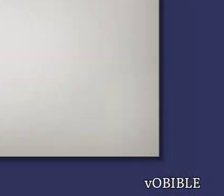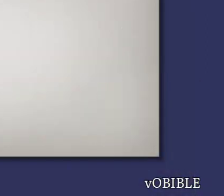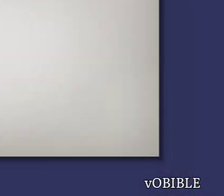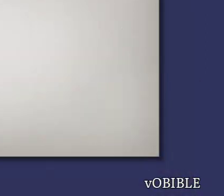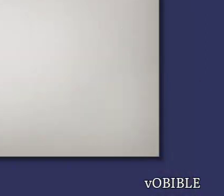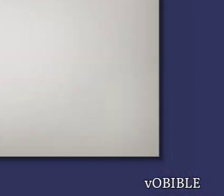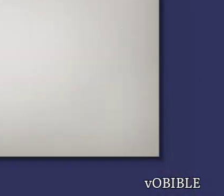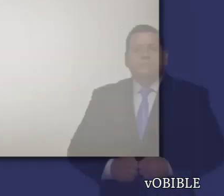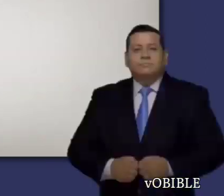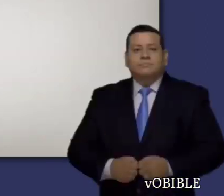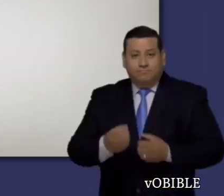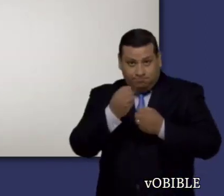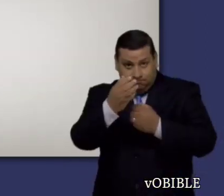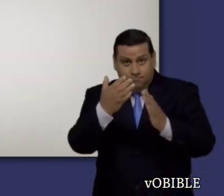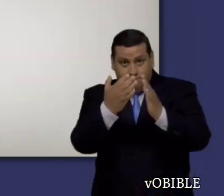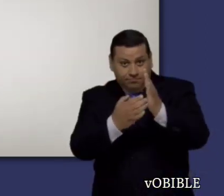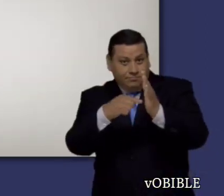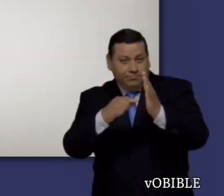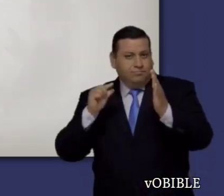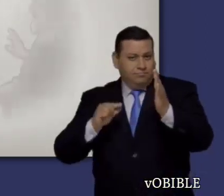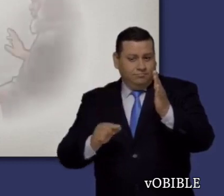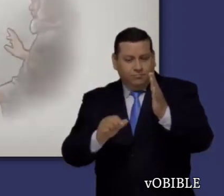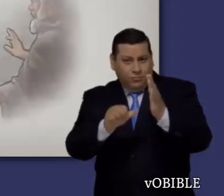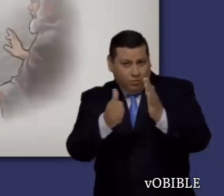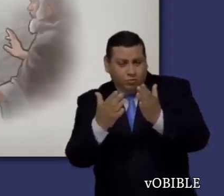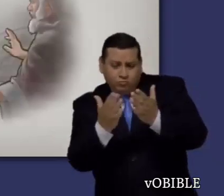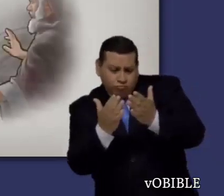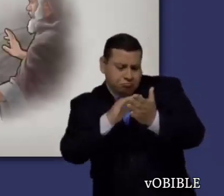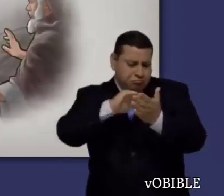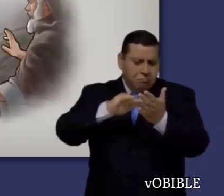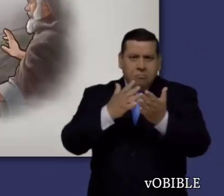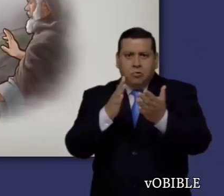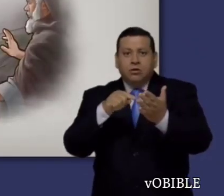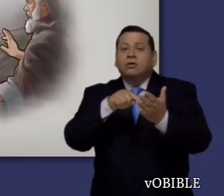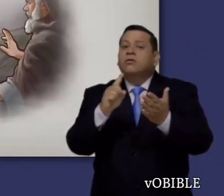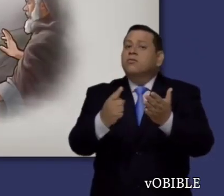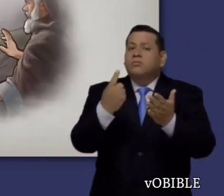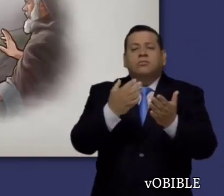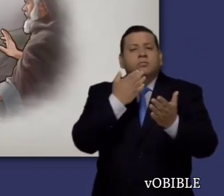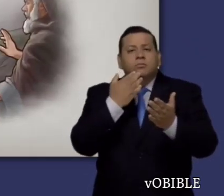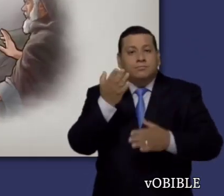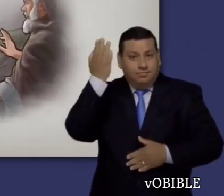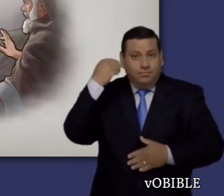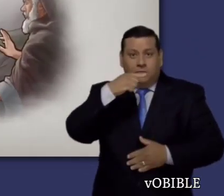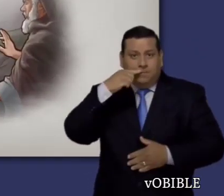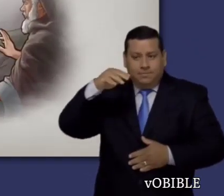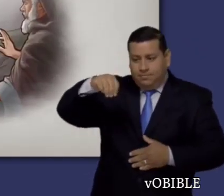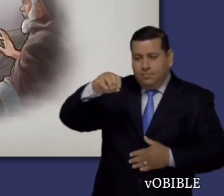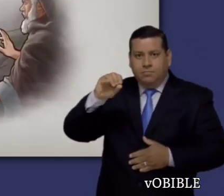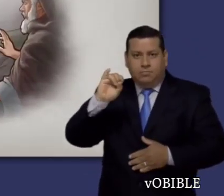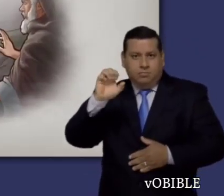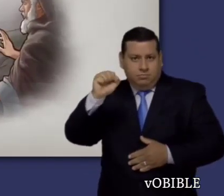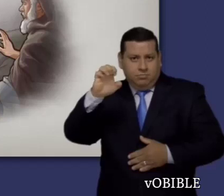¿Lo sabía? La carta de Judas contiene información que no se halla en ninguna otra parte de la Biblia. Judas es el